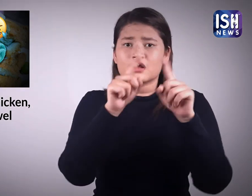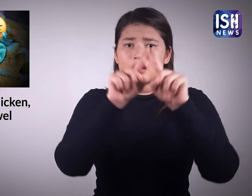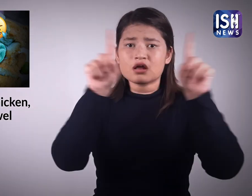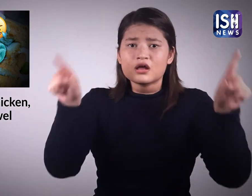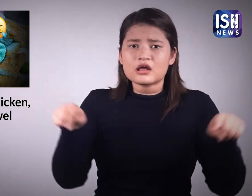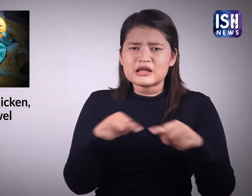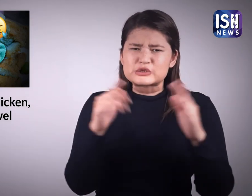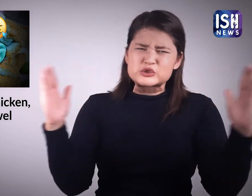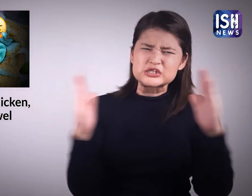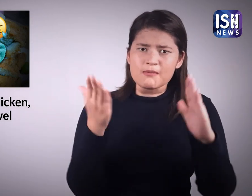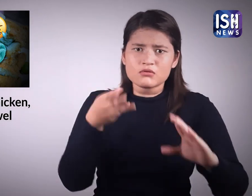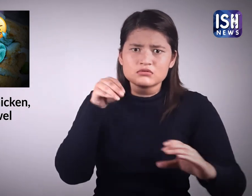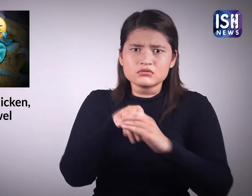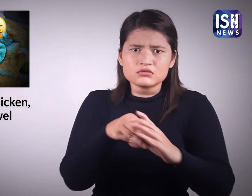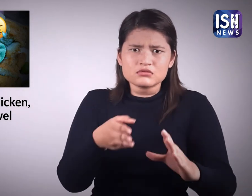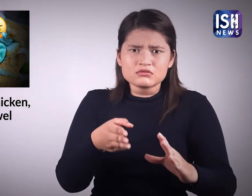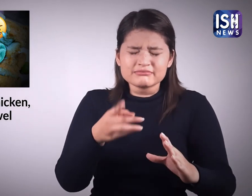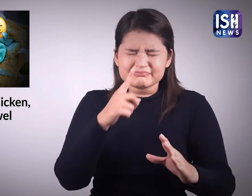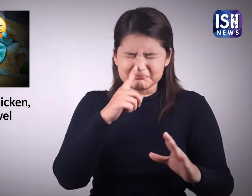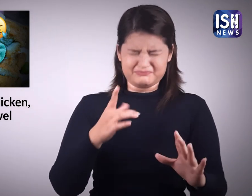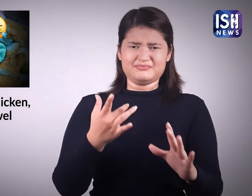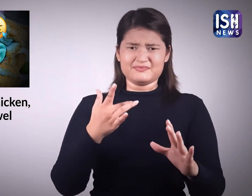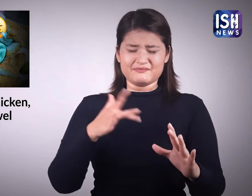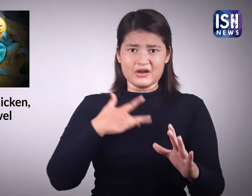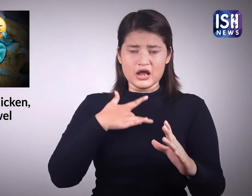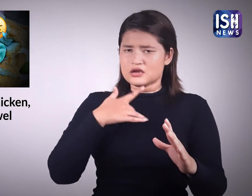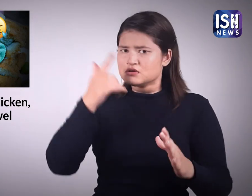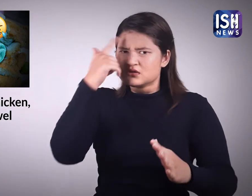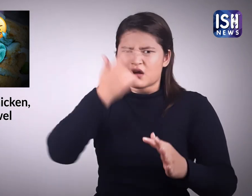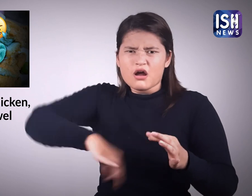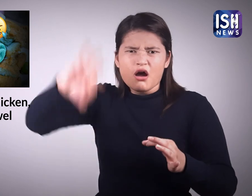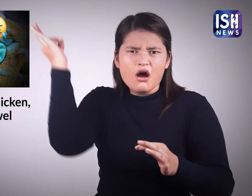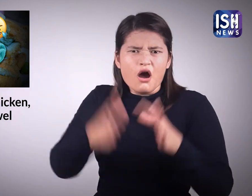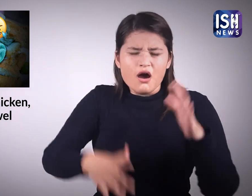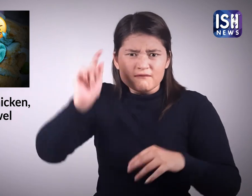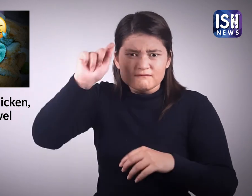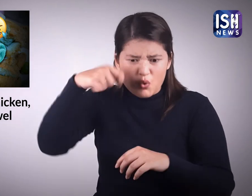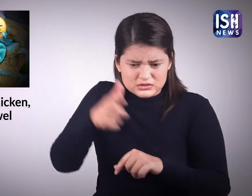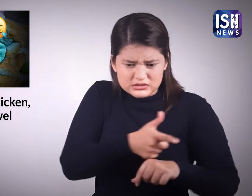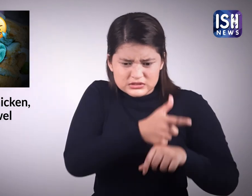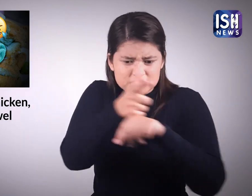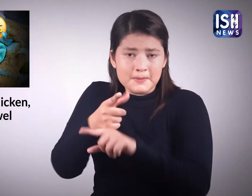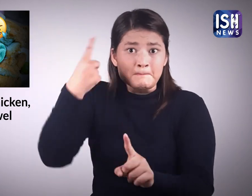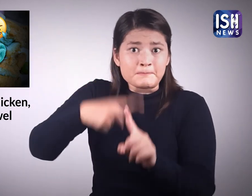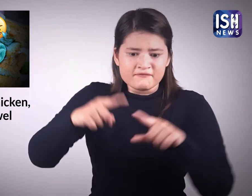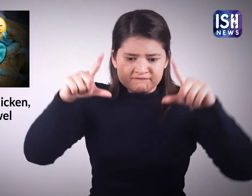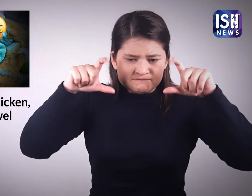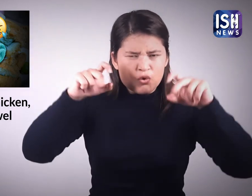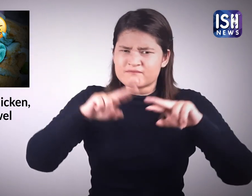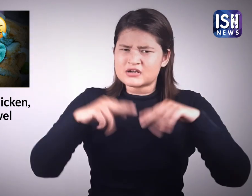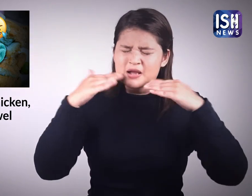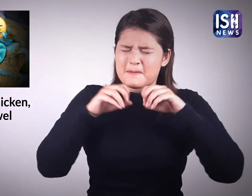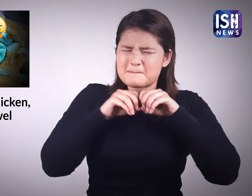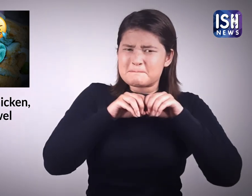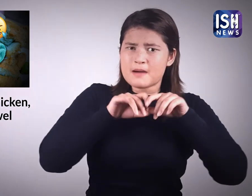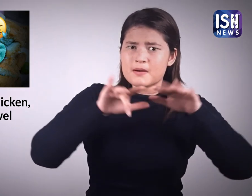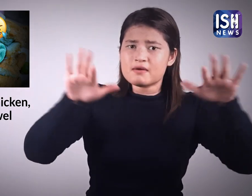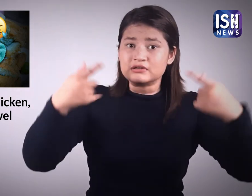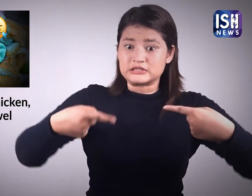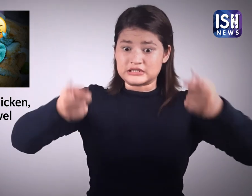फ्राइड हैंड टोवल भेजा गया था। हैरान महिला ने गुस्से में आकर फेस्बुक पर फोटो और विडियो साजा किये।